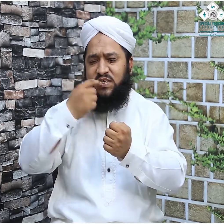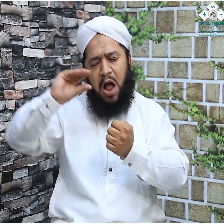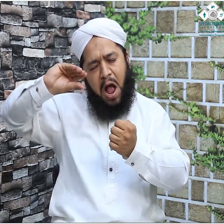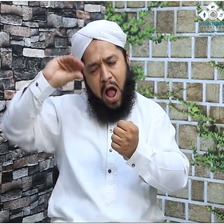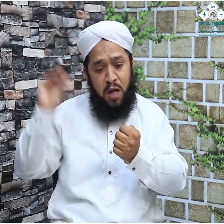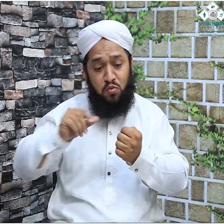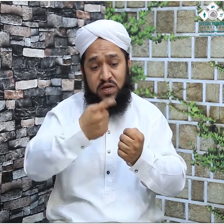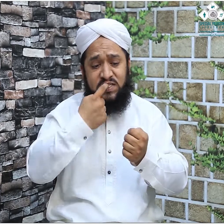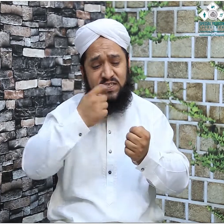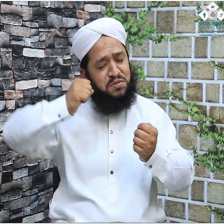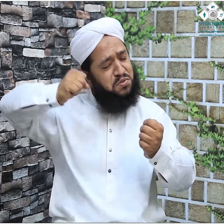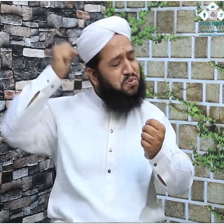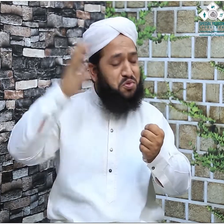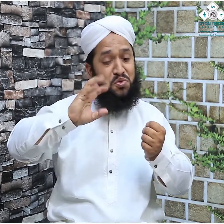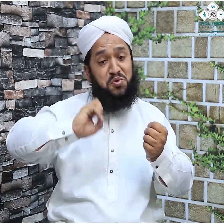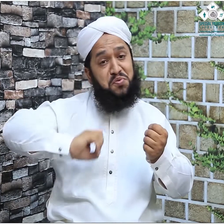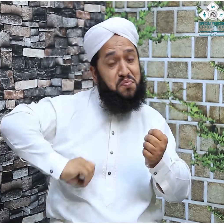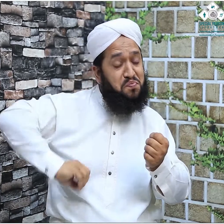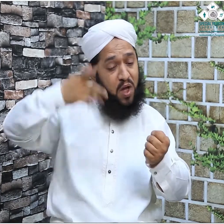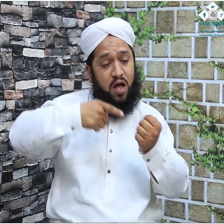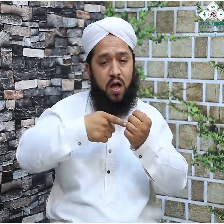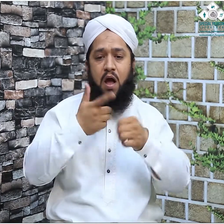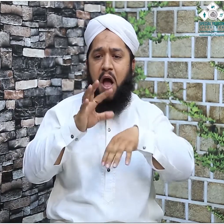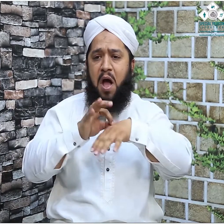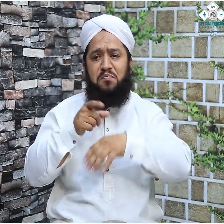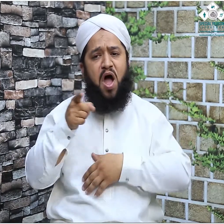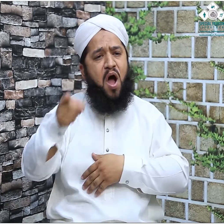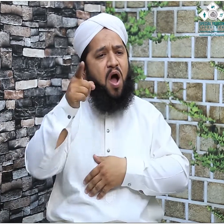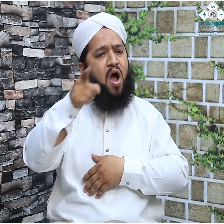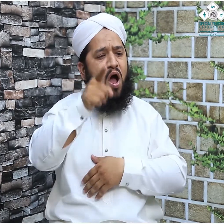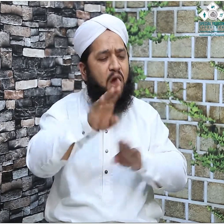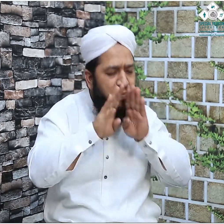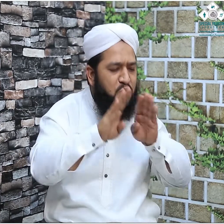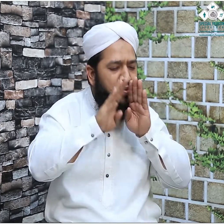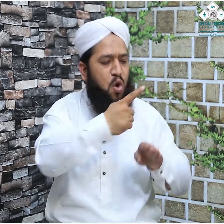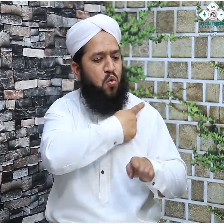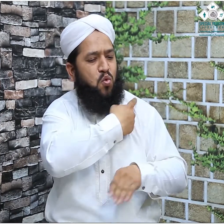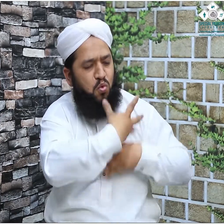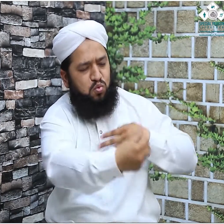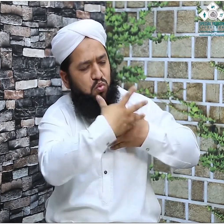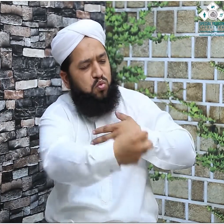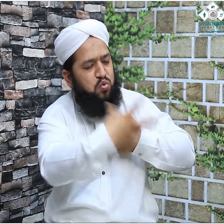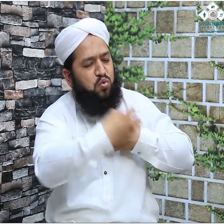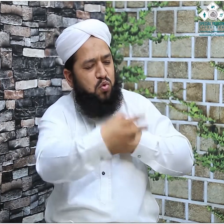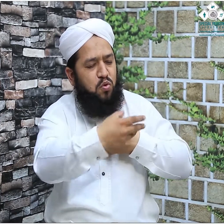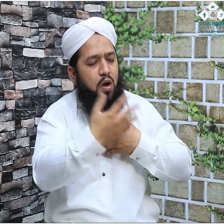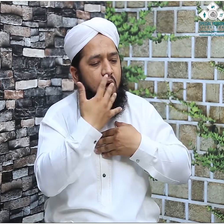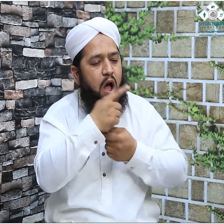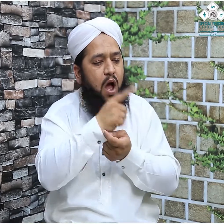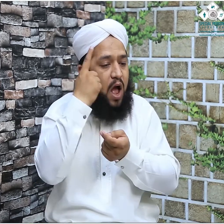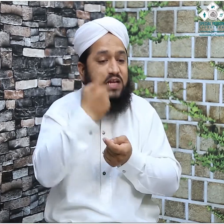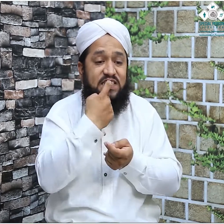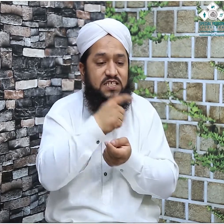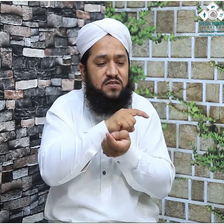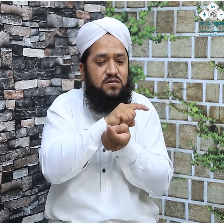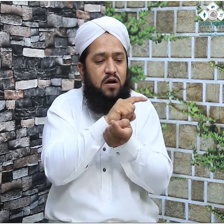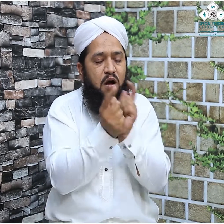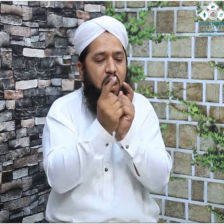انسانوں کے گناہوں کی وجہ سے یہ سیاہ ہوا اور یہ حدیث ترمیزی شریف میں موجود ہے اب آئیے چلتے ہیں اس عظیم